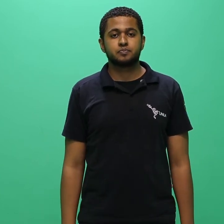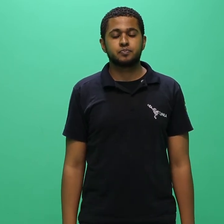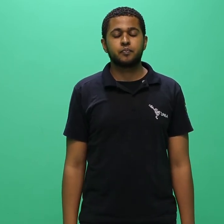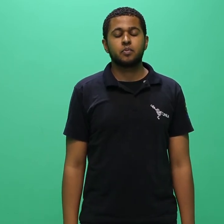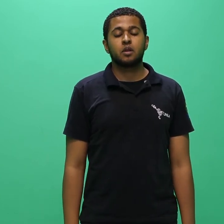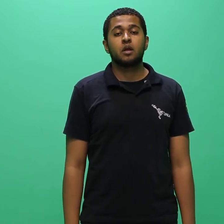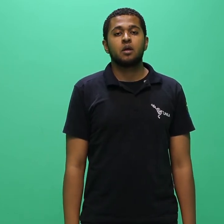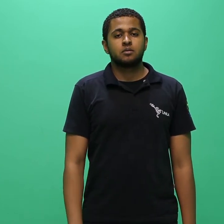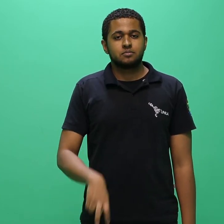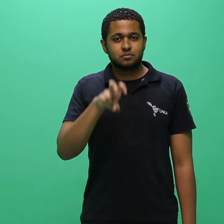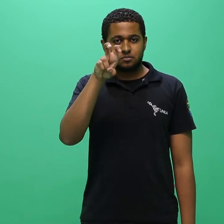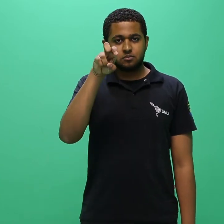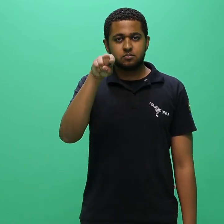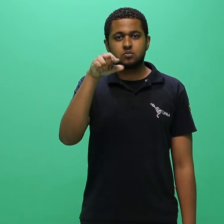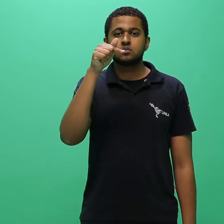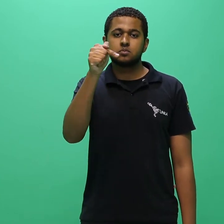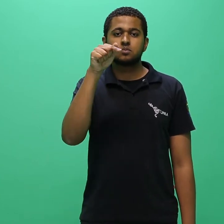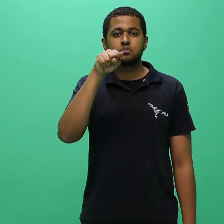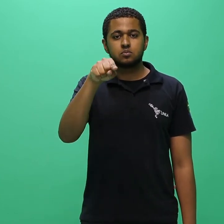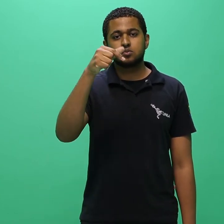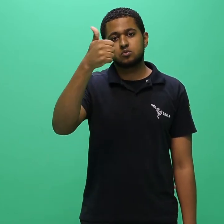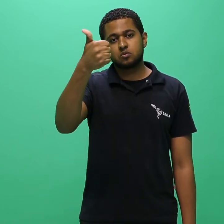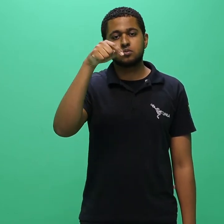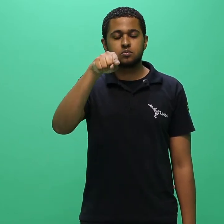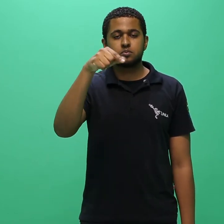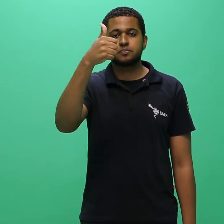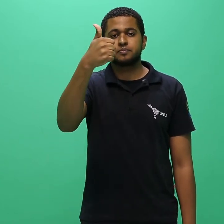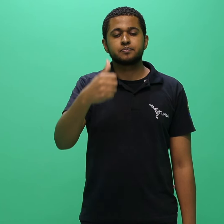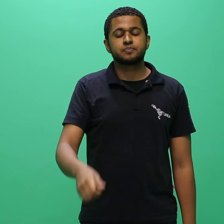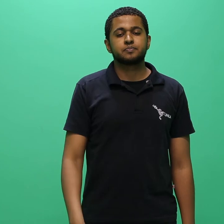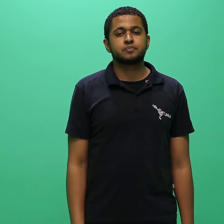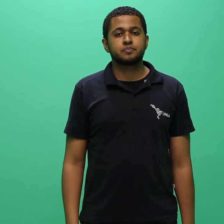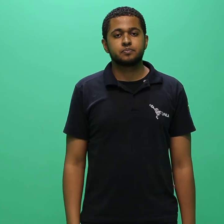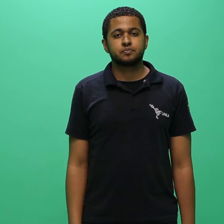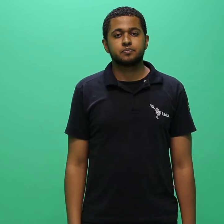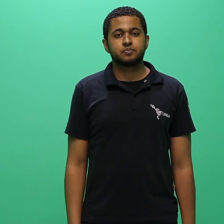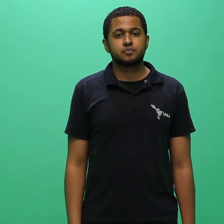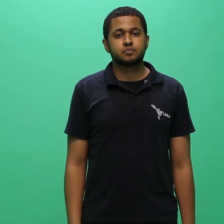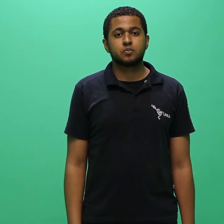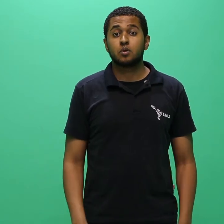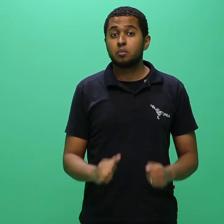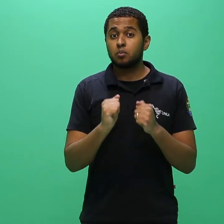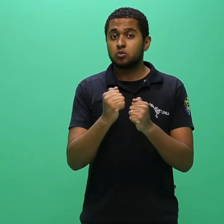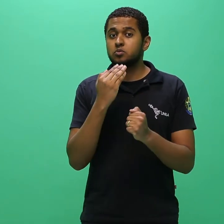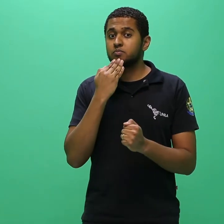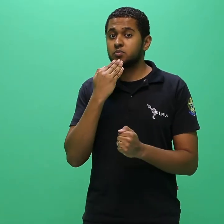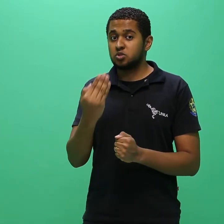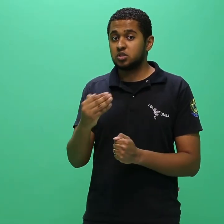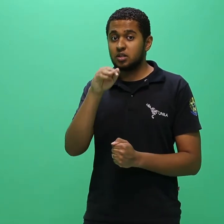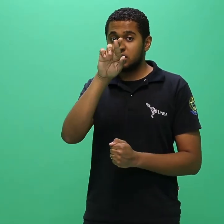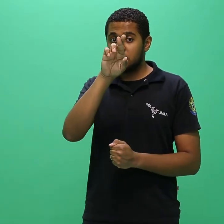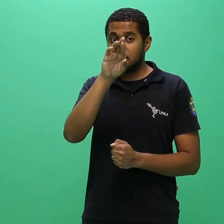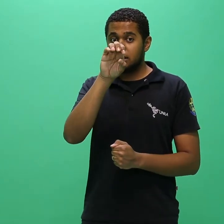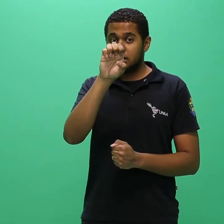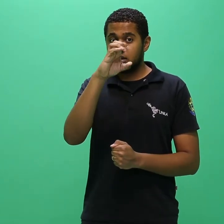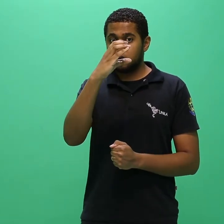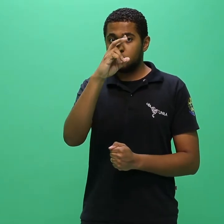5.7.1.1. Caberá a interposição de recurso administrativo